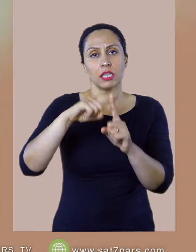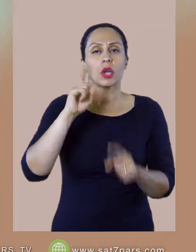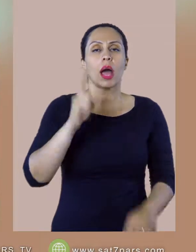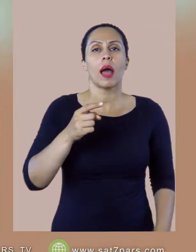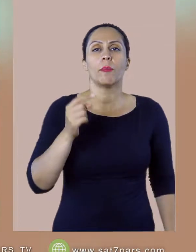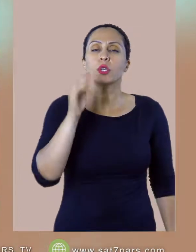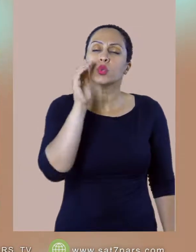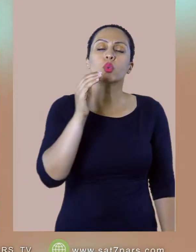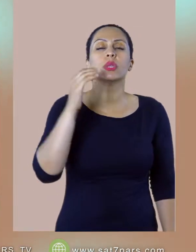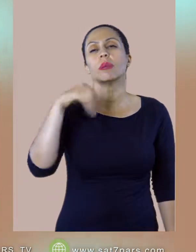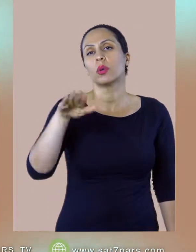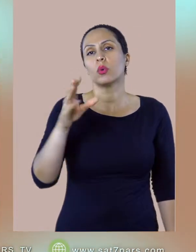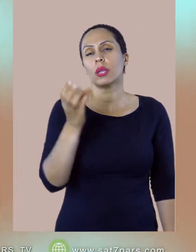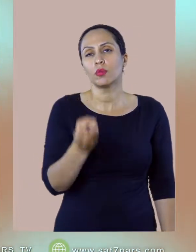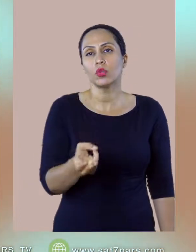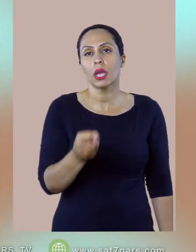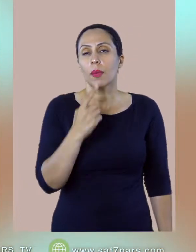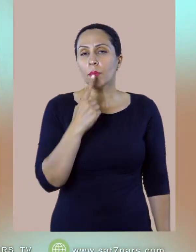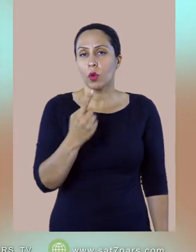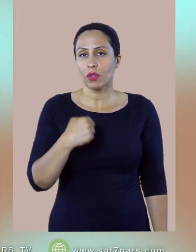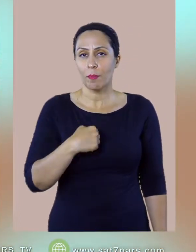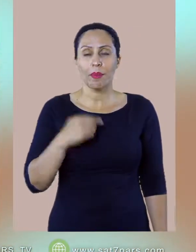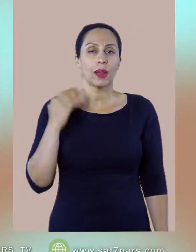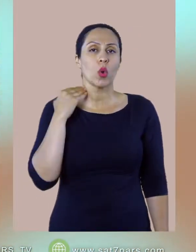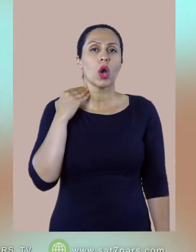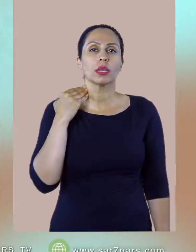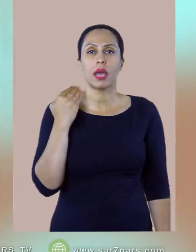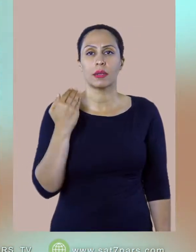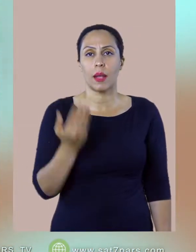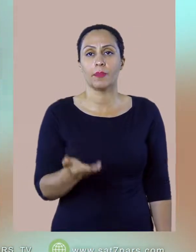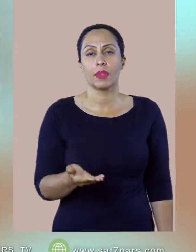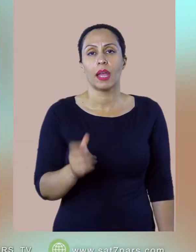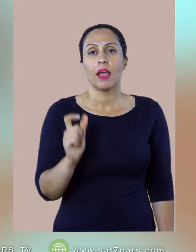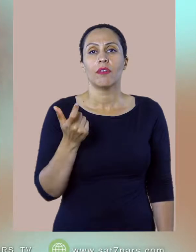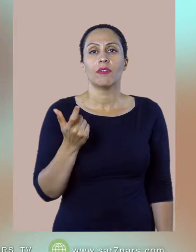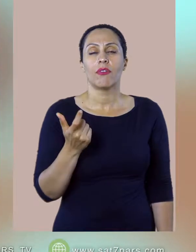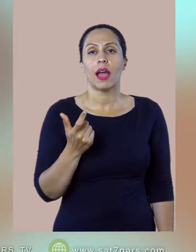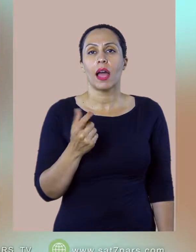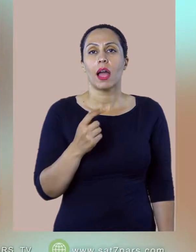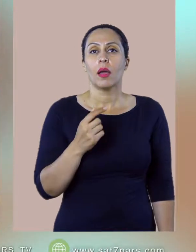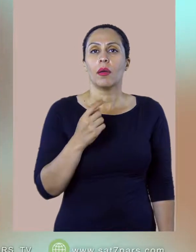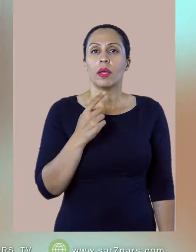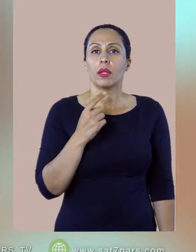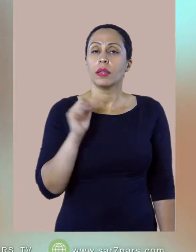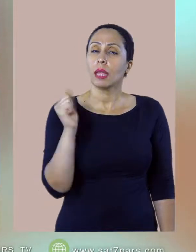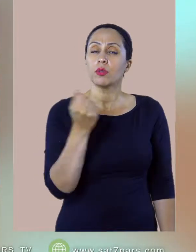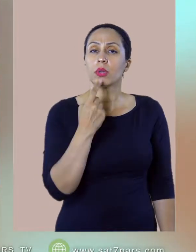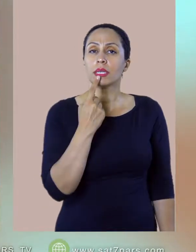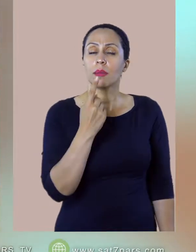گناه کردم گناهکارم الان بیام بگم خدا من در طور رو میپرستم خب اگه میپرستی برو زندگی درست بکن پس